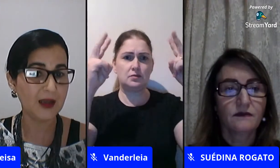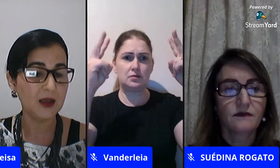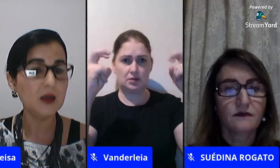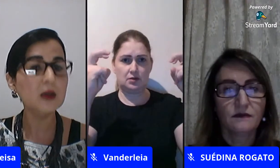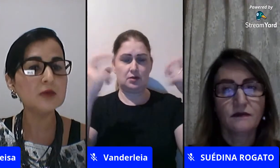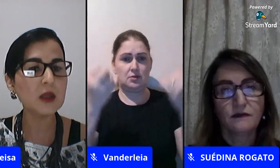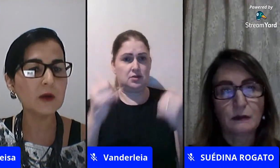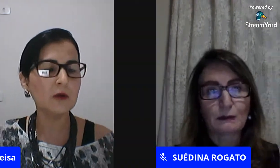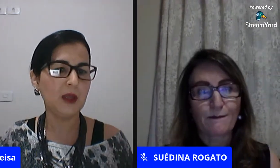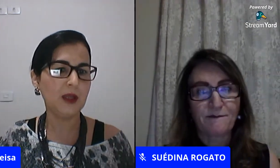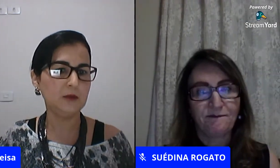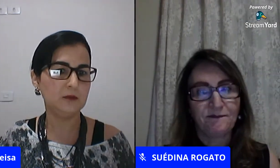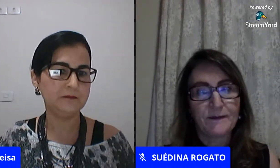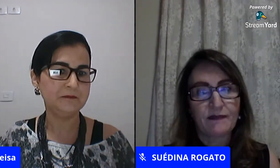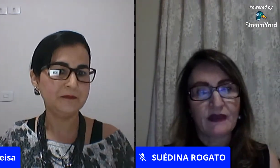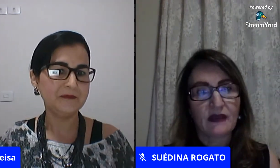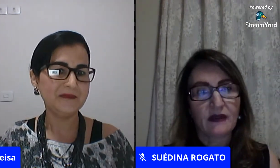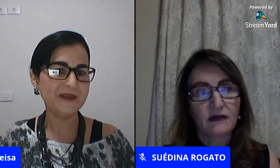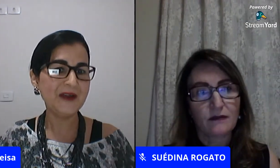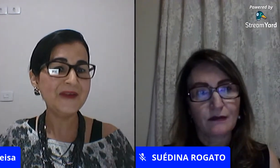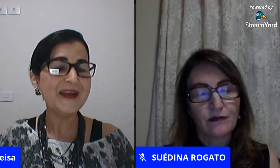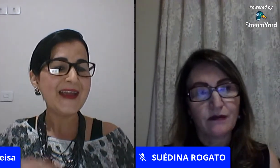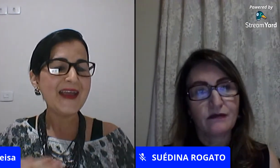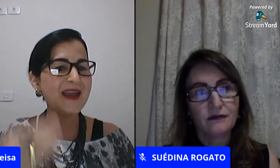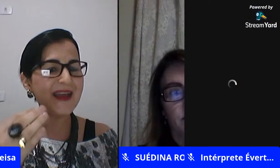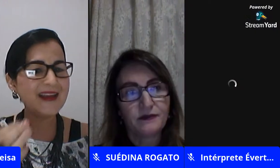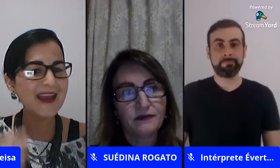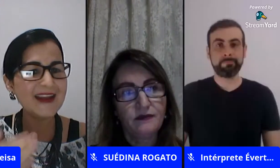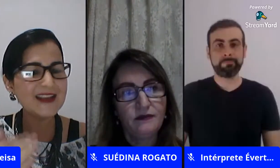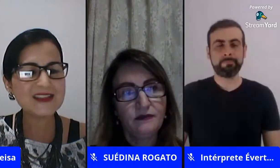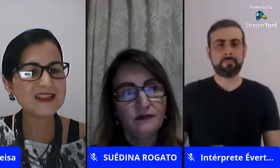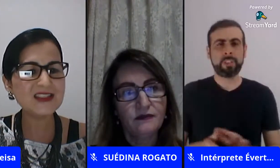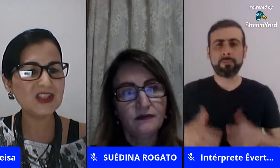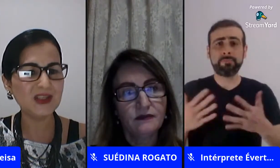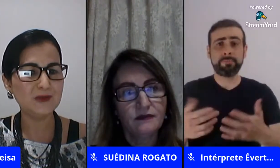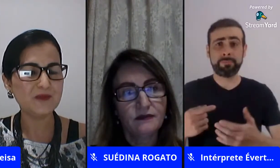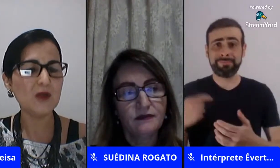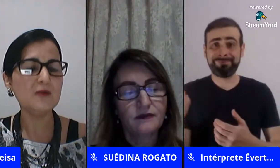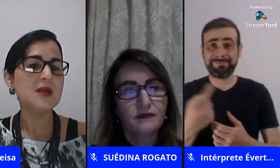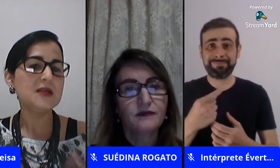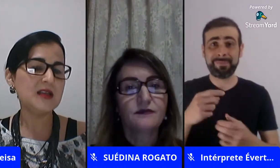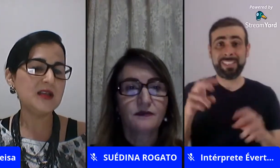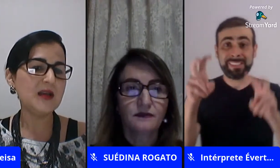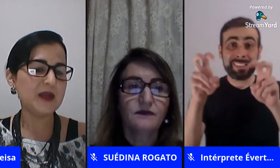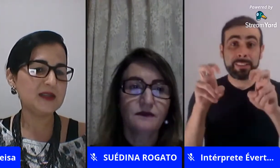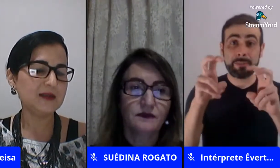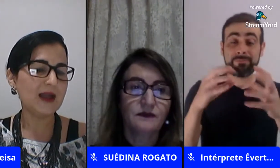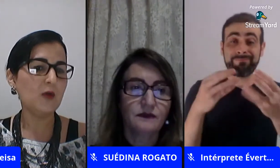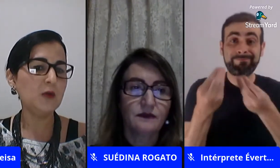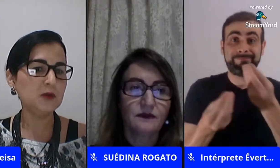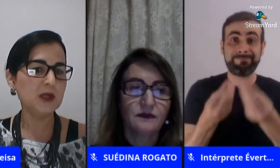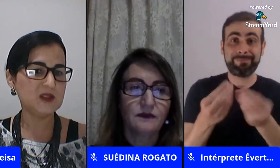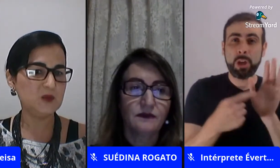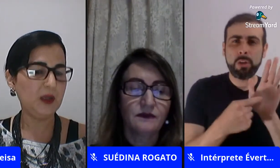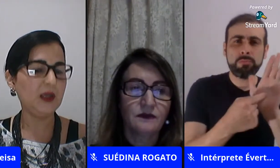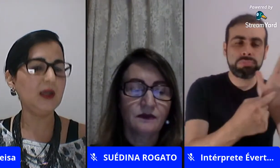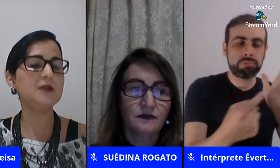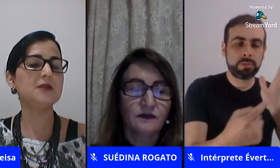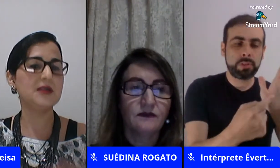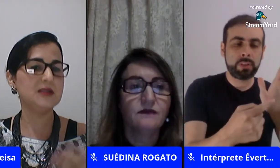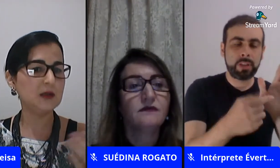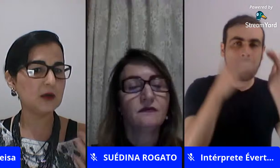questionar eu tenho argumento então é nesse sentido então seria apresentar com muito